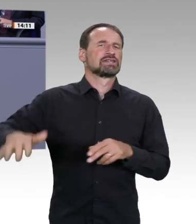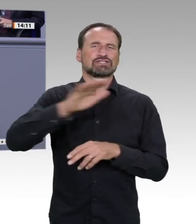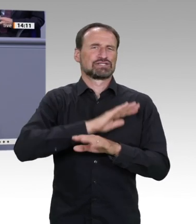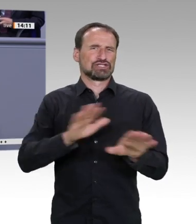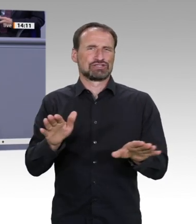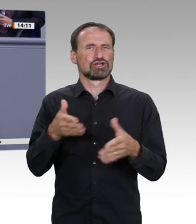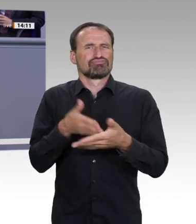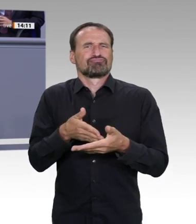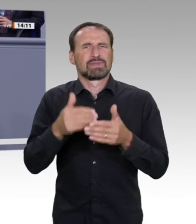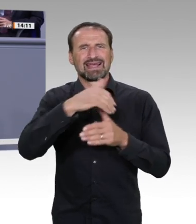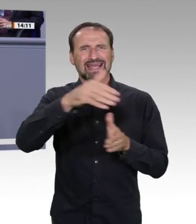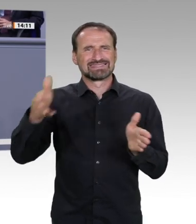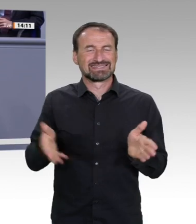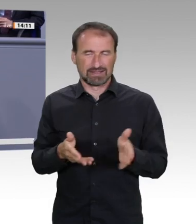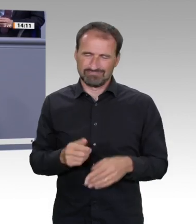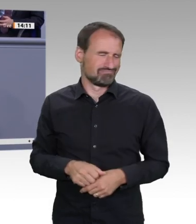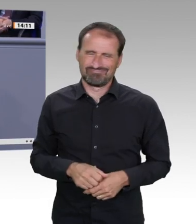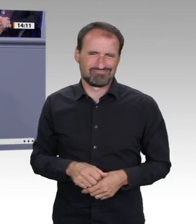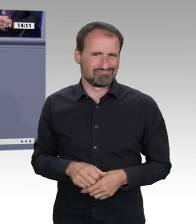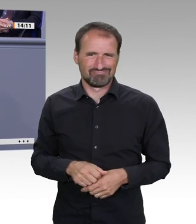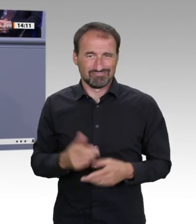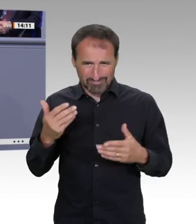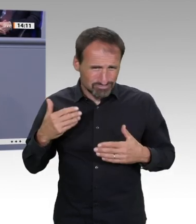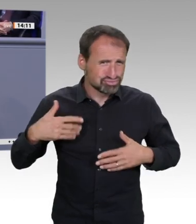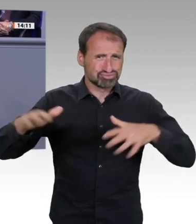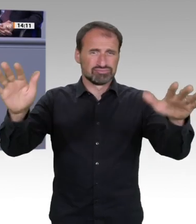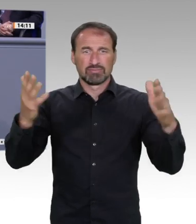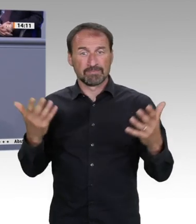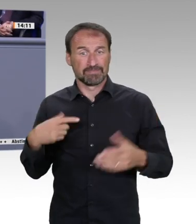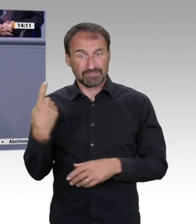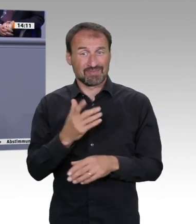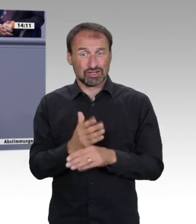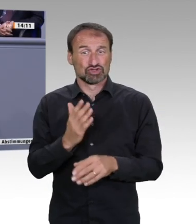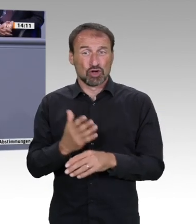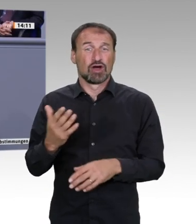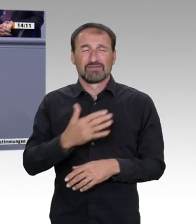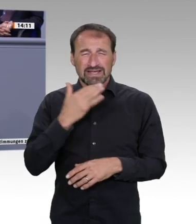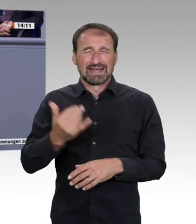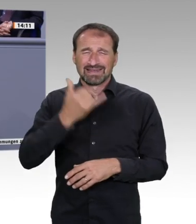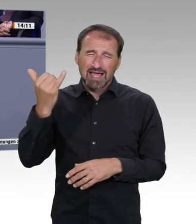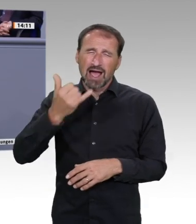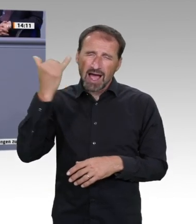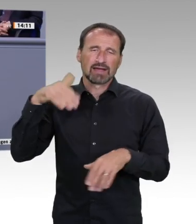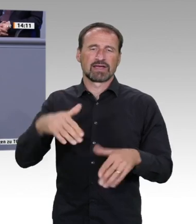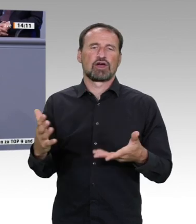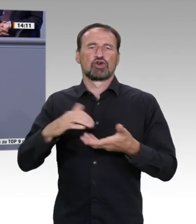Ich bin aber auch dankbar, und das möchte ich ganz deutlich sagen. Ich freue mich auch, dass der Entwicklungsminister Gerd Müller da ist, dass wir